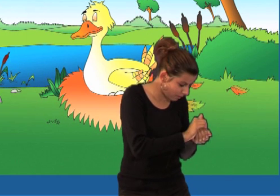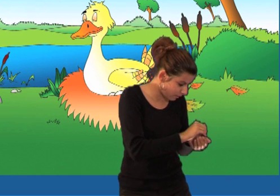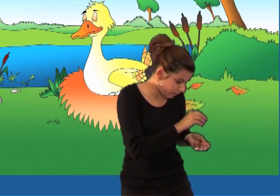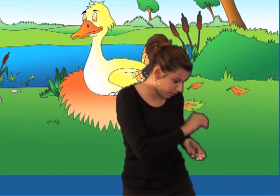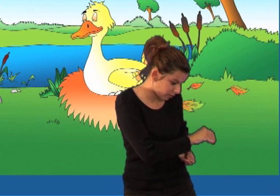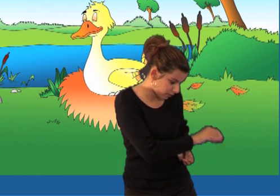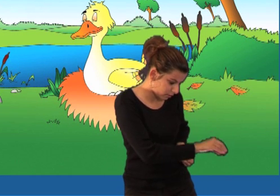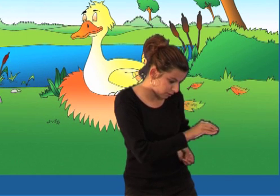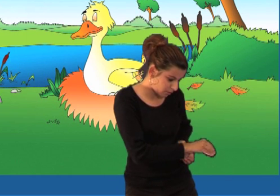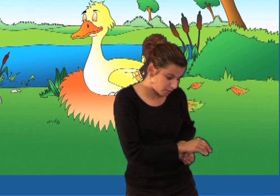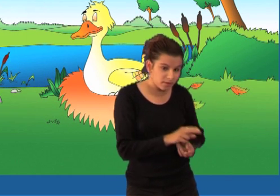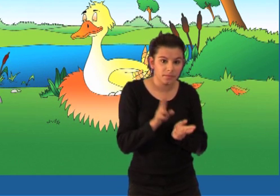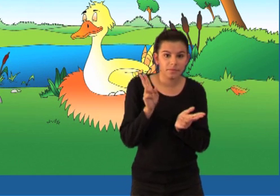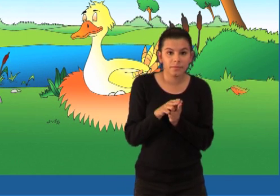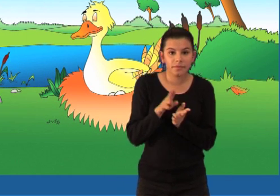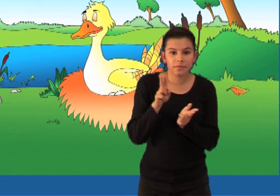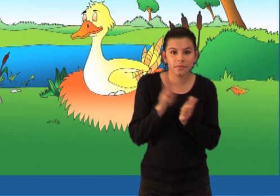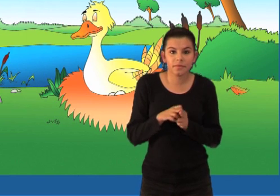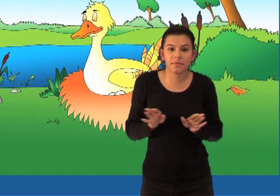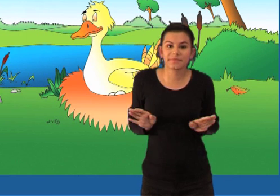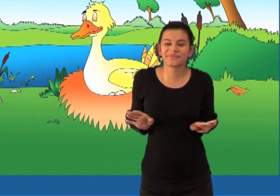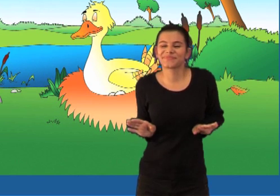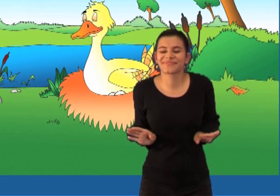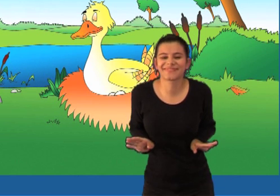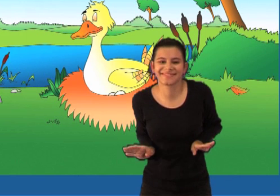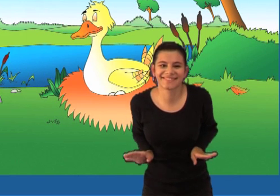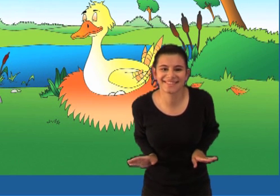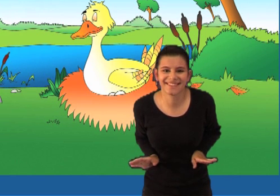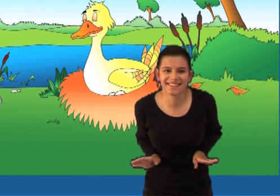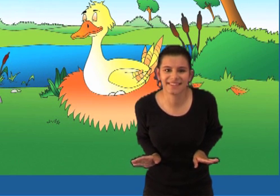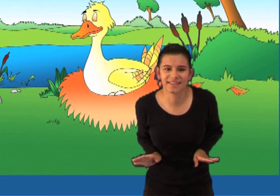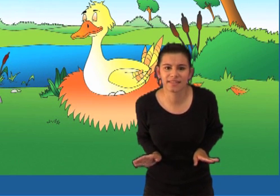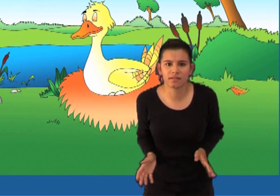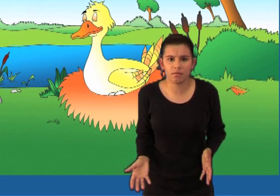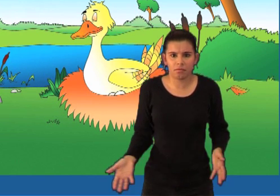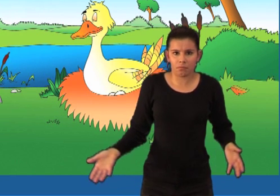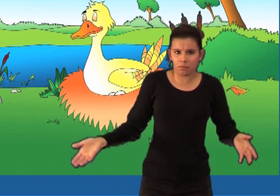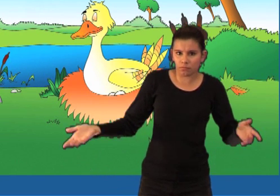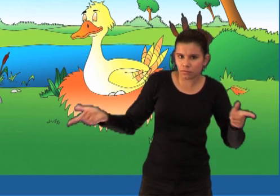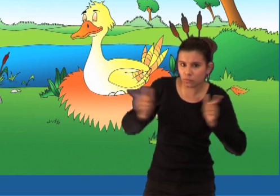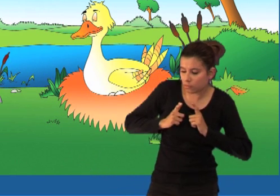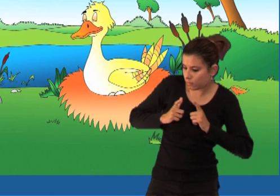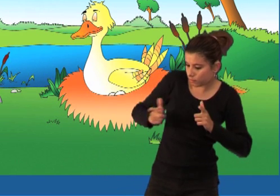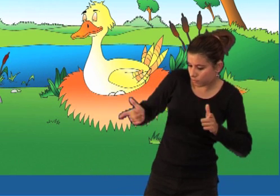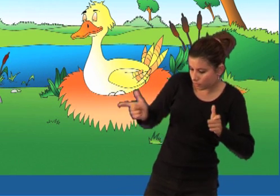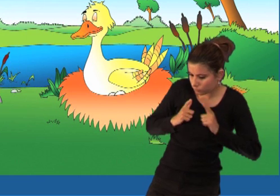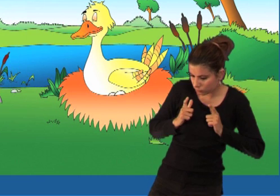jezero, jedna je patka ležala na jajima i iščekivala dan kada će se jaja